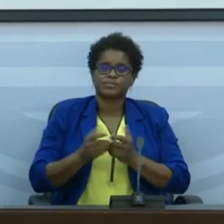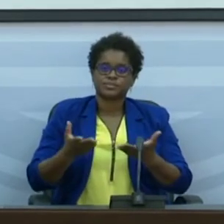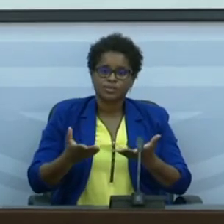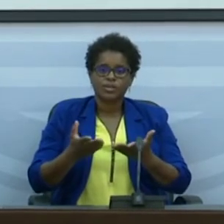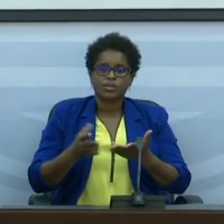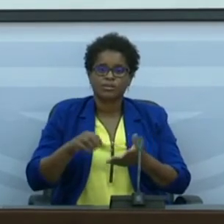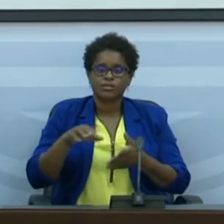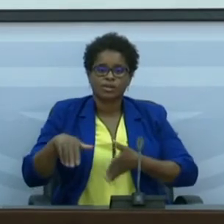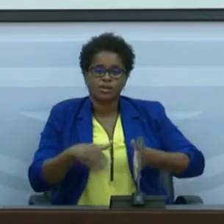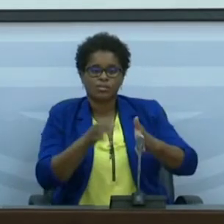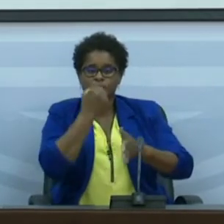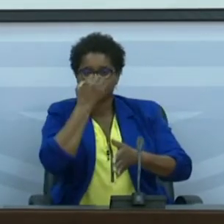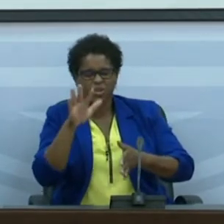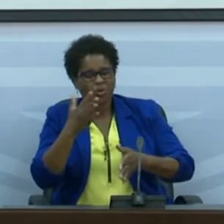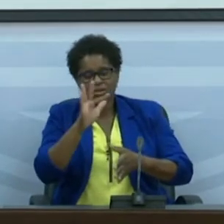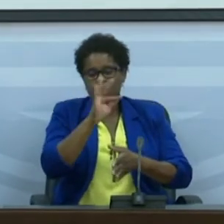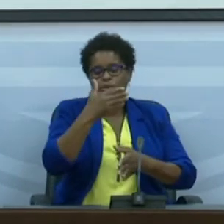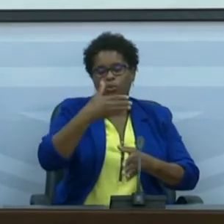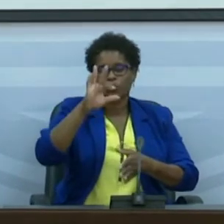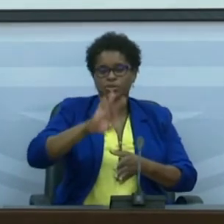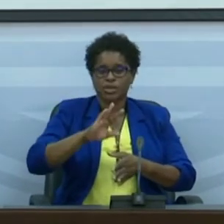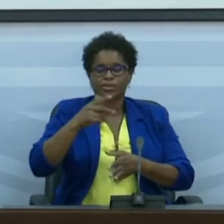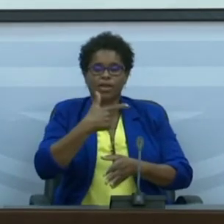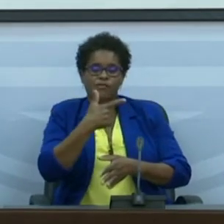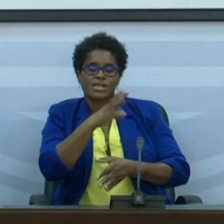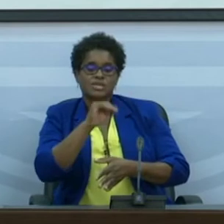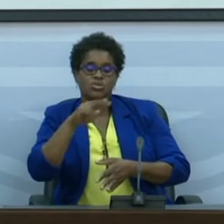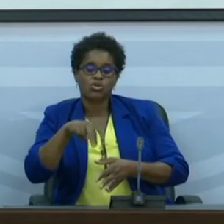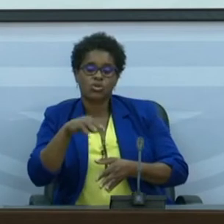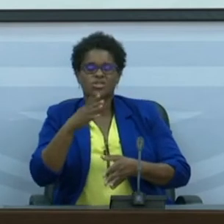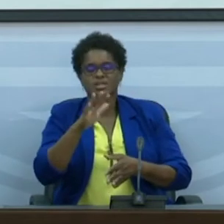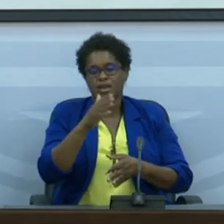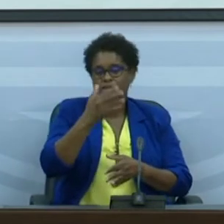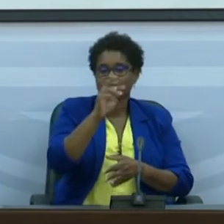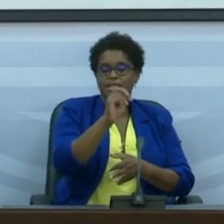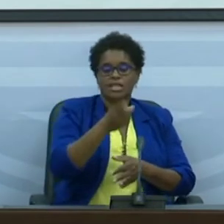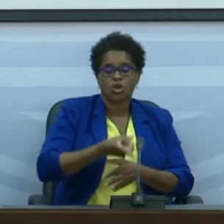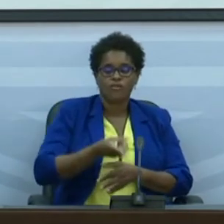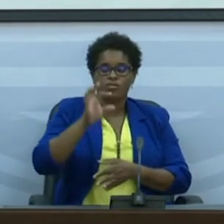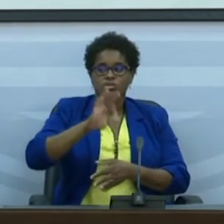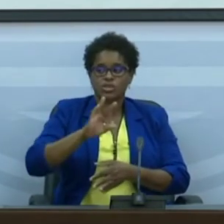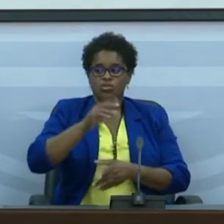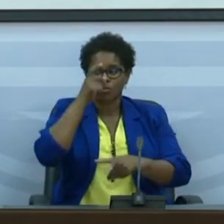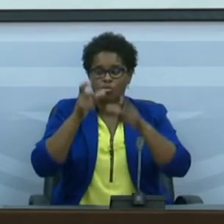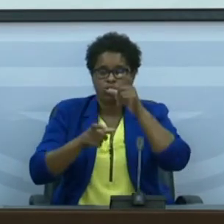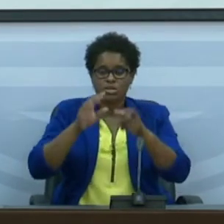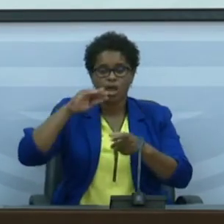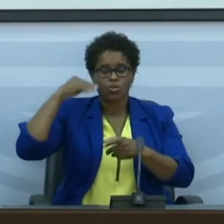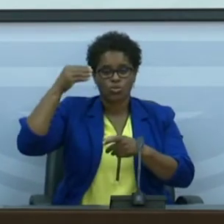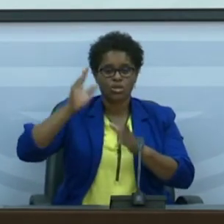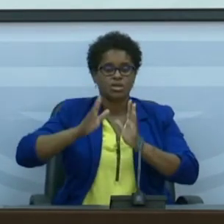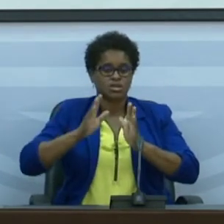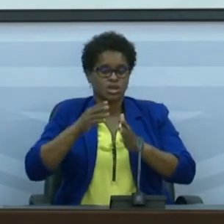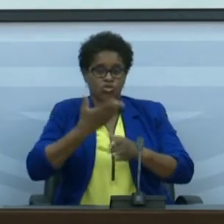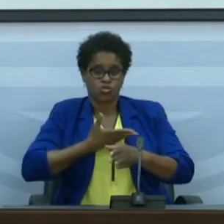Brava com quase 41%, Tarrafalde, São Nicolau com cerca de 39%, da população adulta já